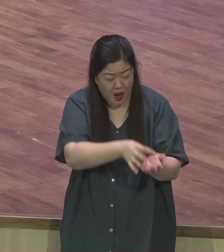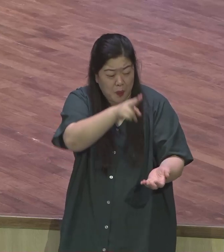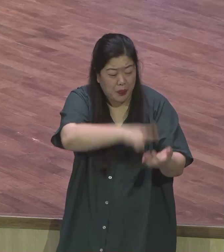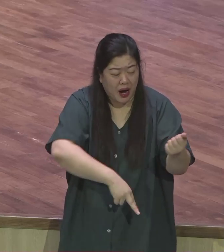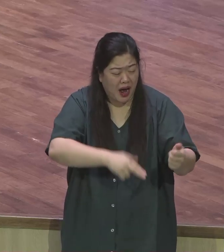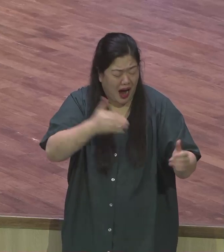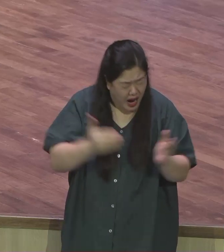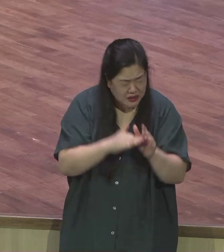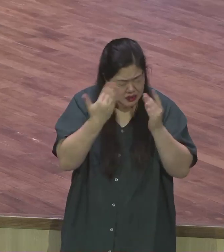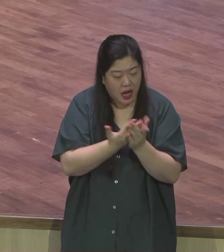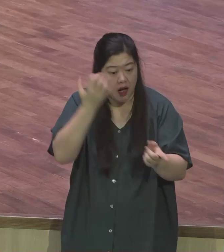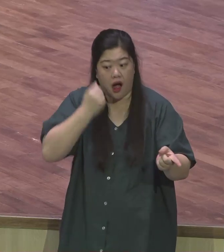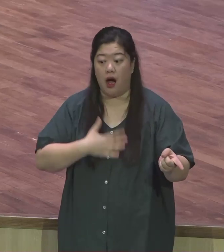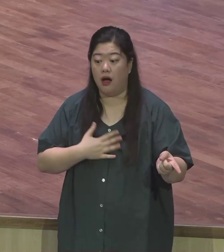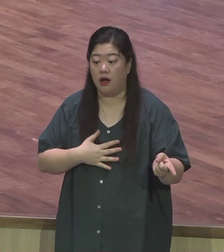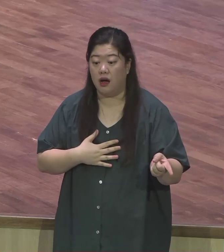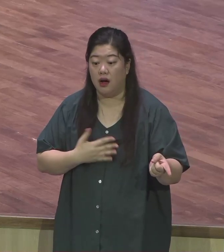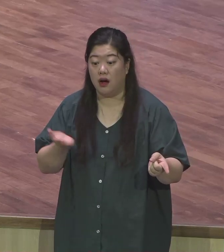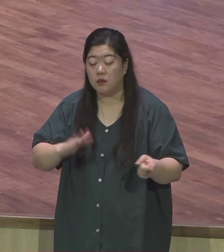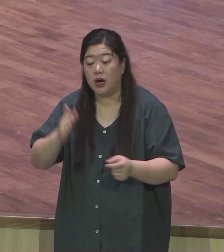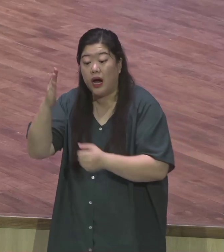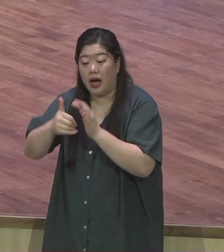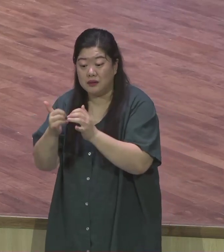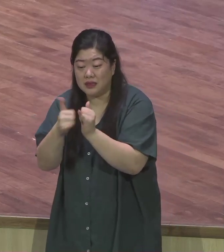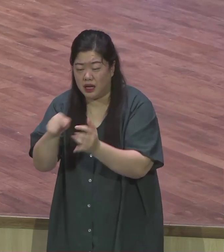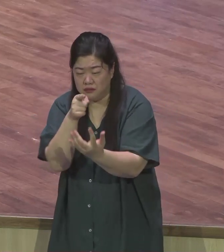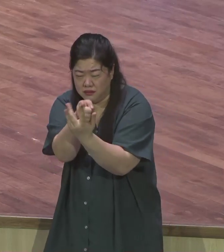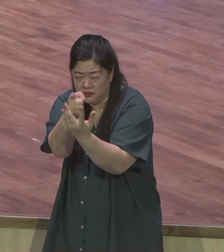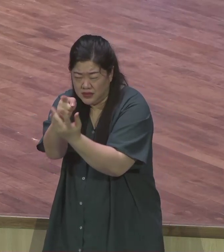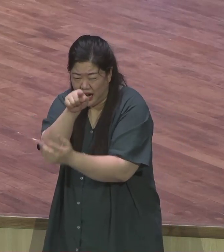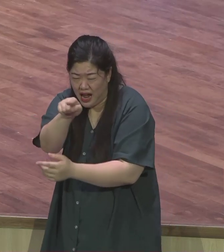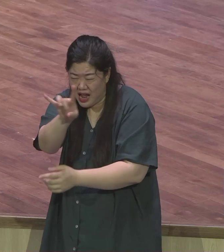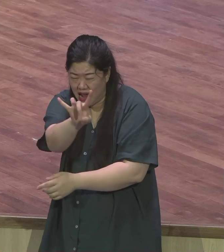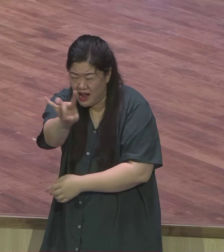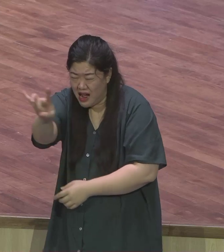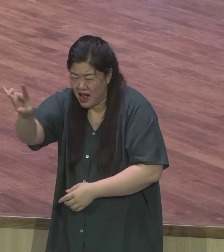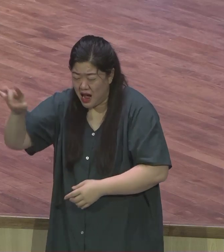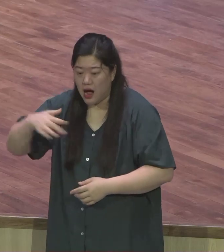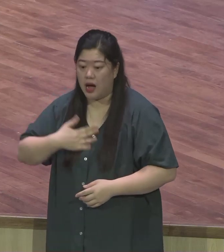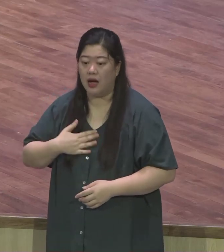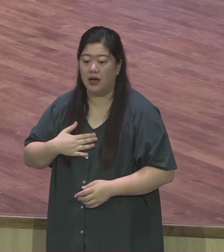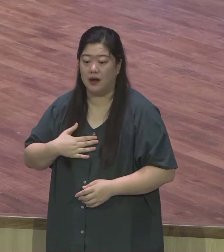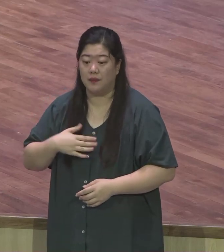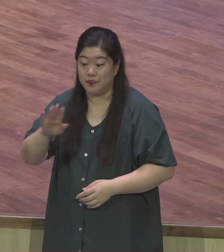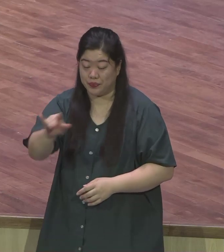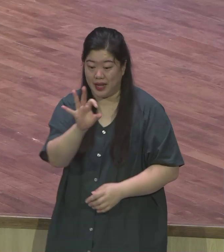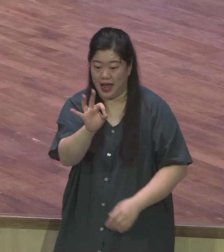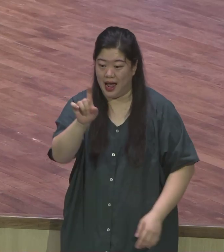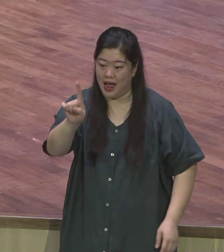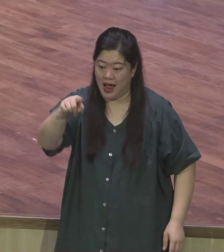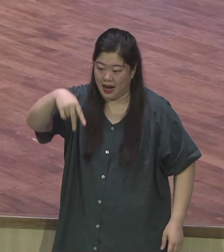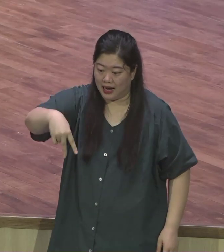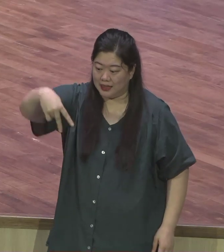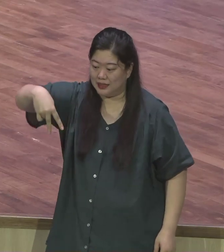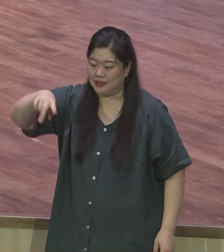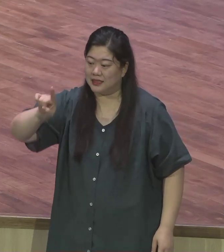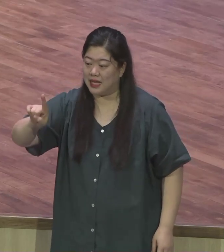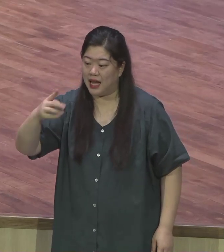굉장히 미약하고 작은 가치죠 한 아사리온의 가치가 하루 노동자 품삭의 16분의 1 그러니까 한 1500원